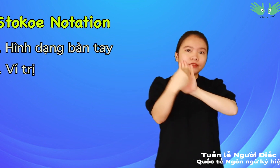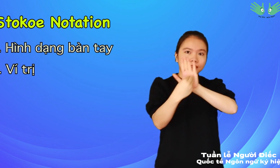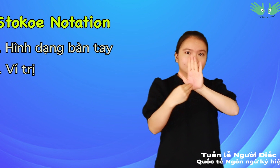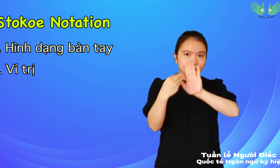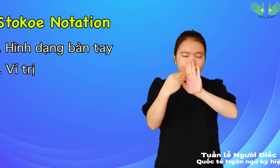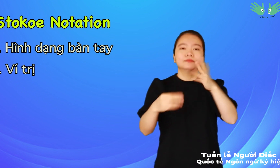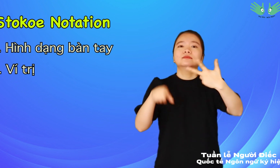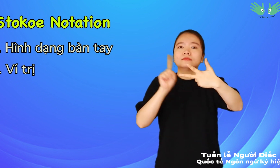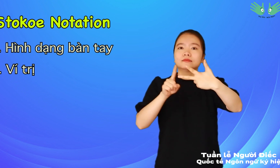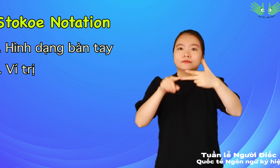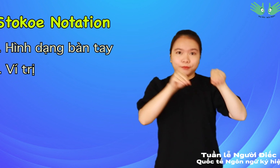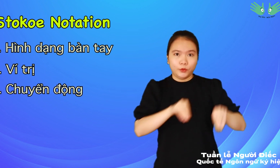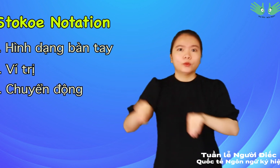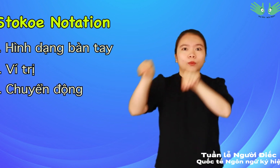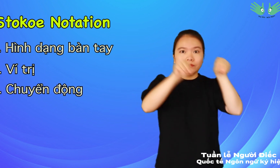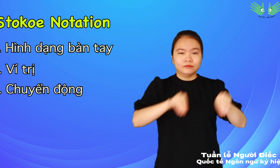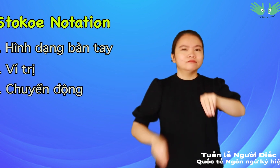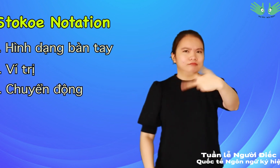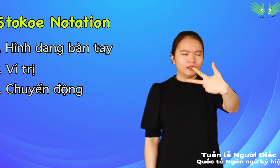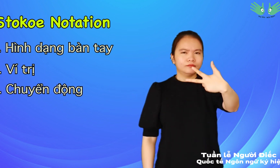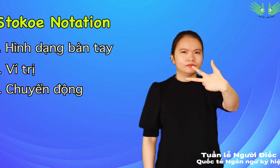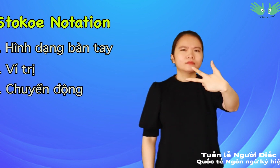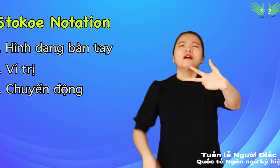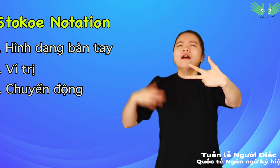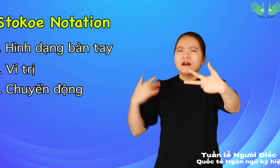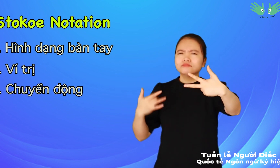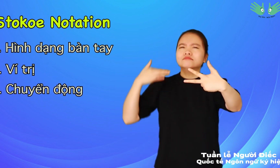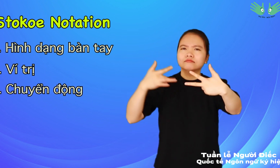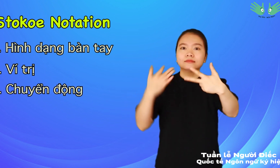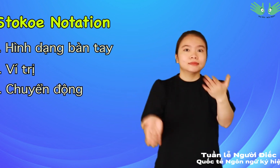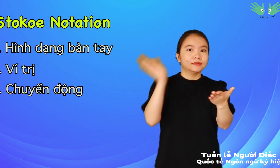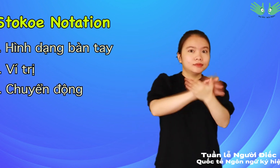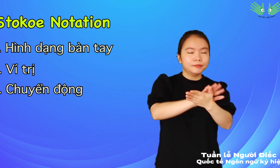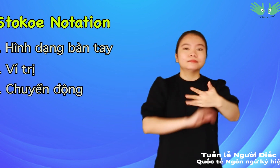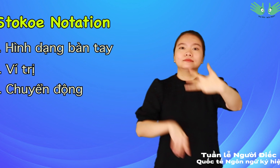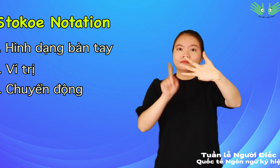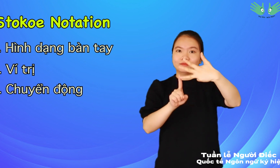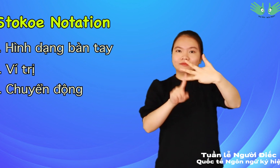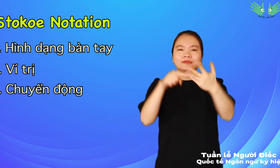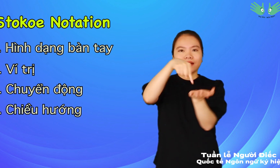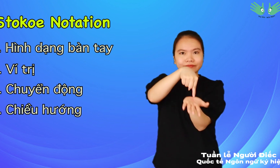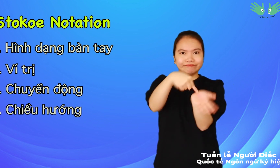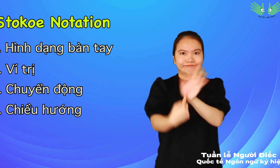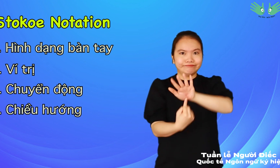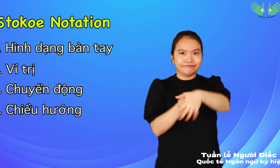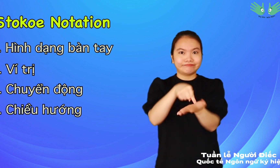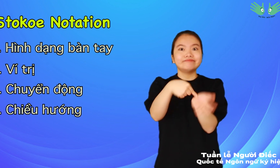Vị trí của tay Chuyển động của tay Trong quá trình phát triển hệ thống ký hiệu Một thành tố